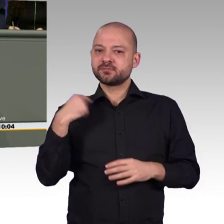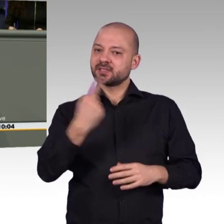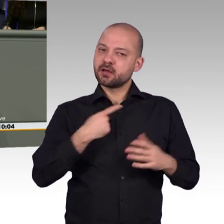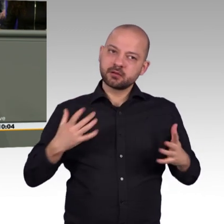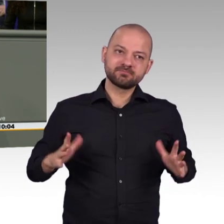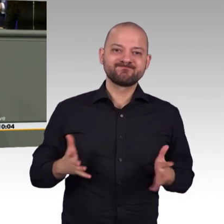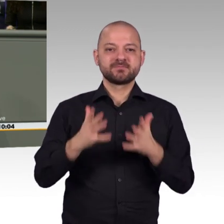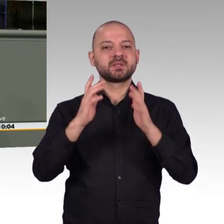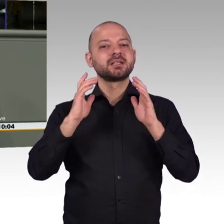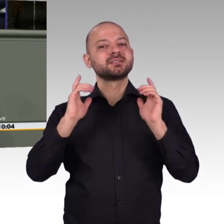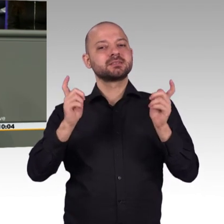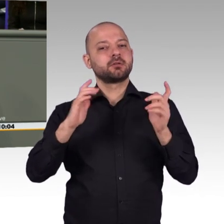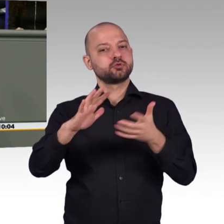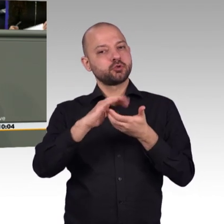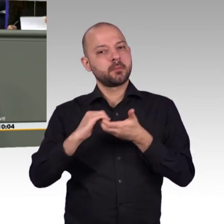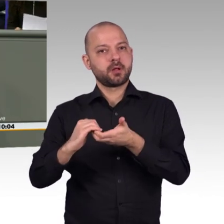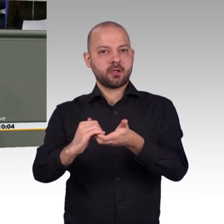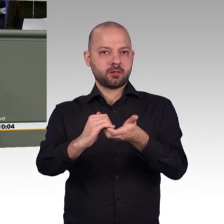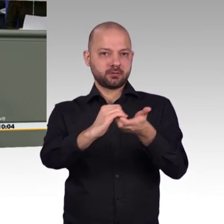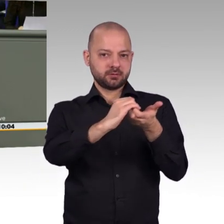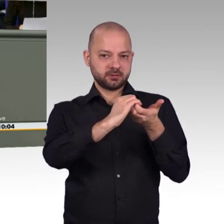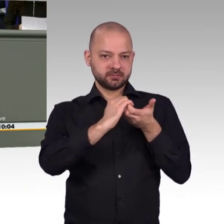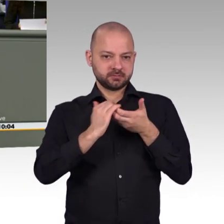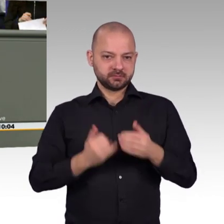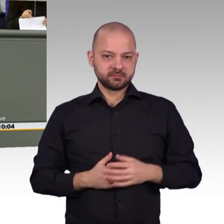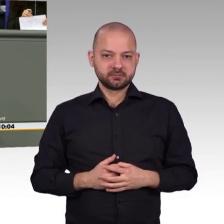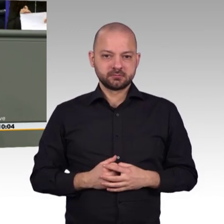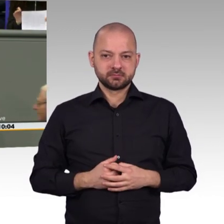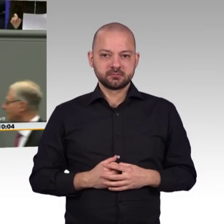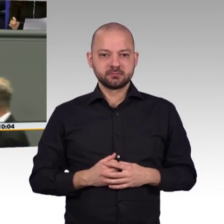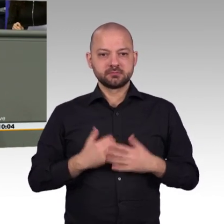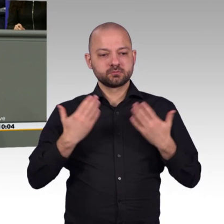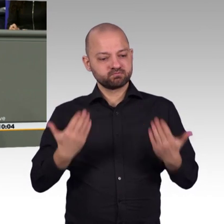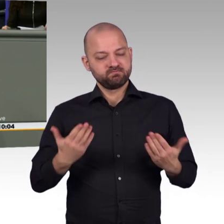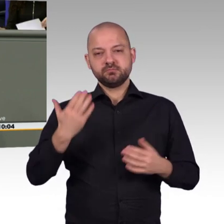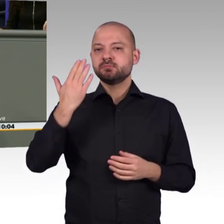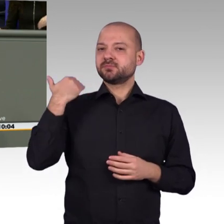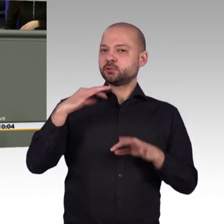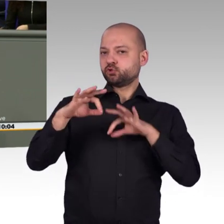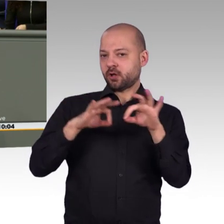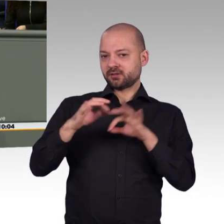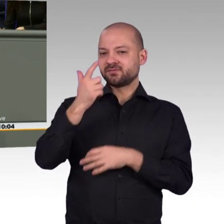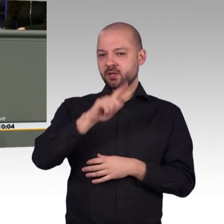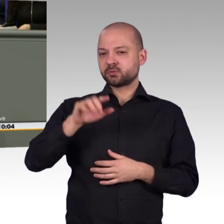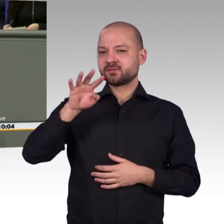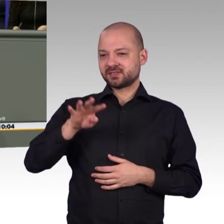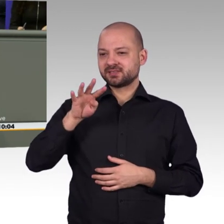geht. Und die FDP war eben 2014 nicht mit dabei. Von daher kann man vielleicht verstehen, warum Sie bei der Wortstrategie immer so ganz